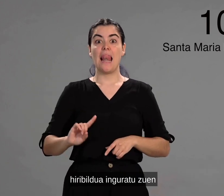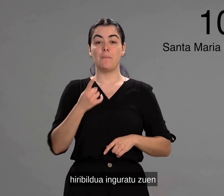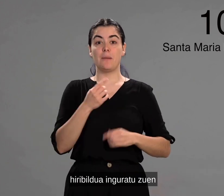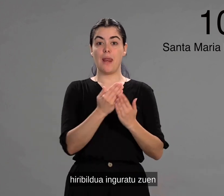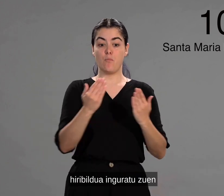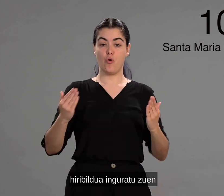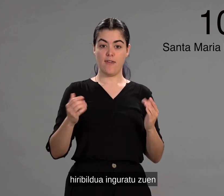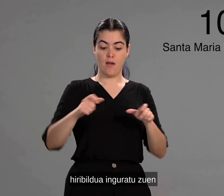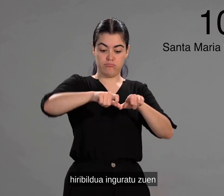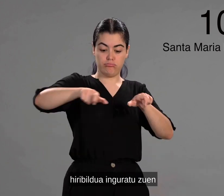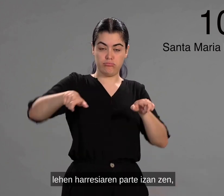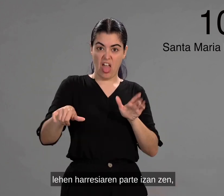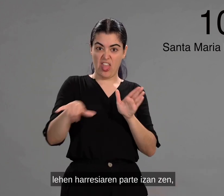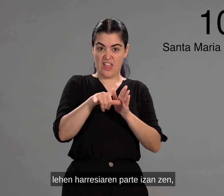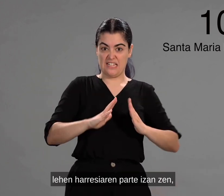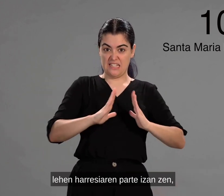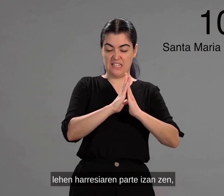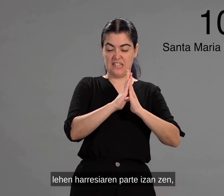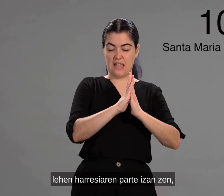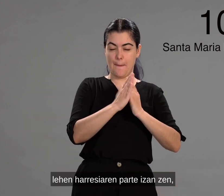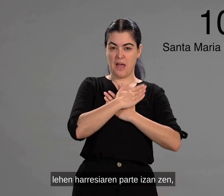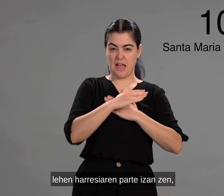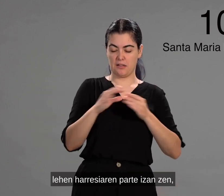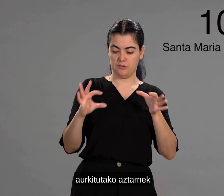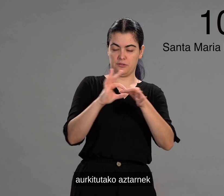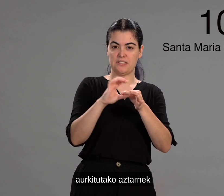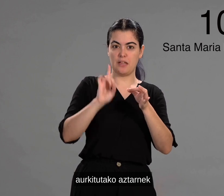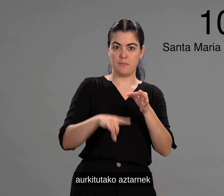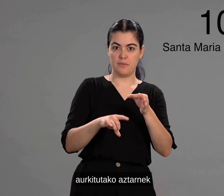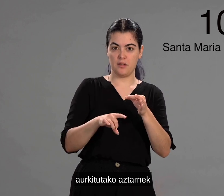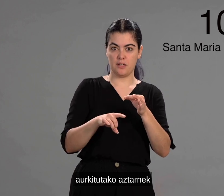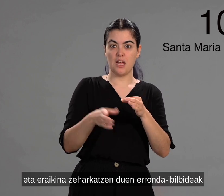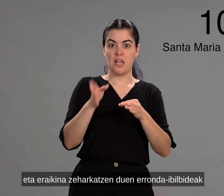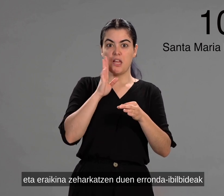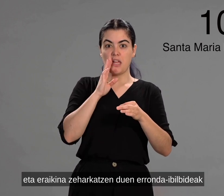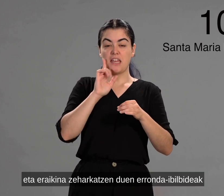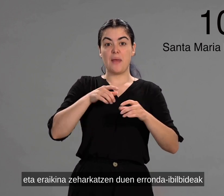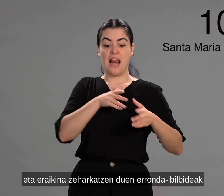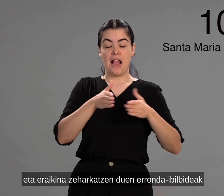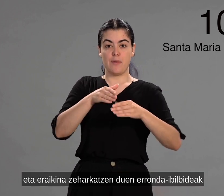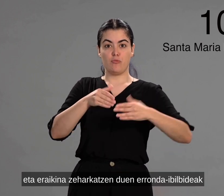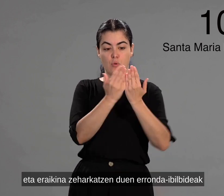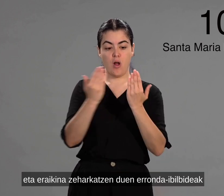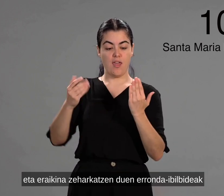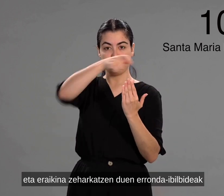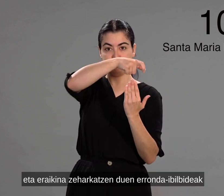iribildua inguratu zuen lehen arresiaren parte izan zen, aurkitutako aztarnek eta eraikina zeharkatzen duen erronda